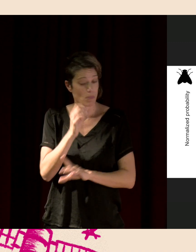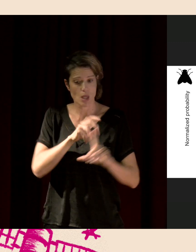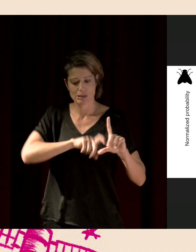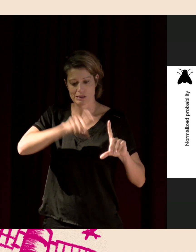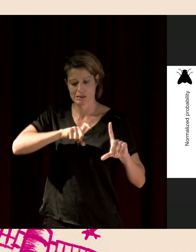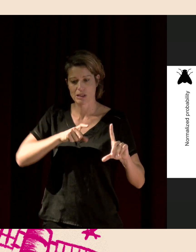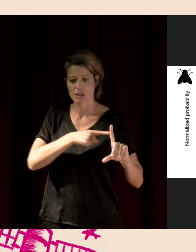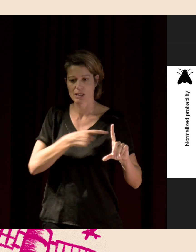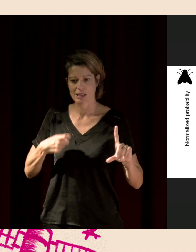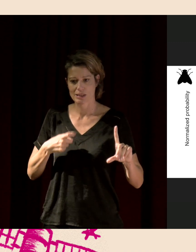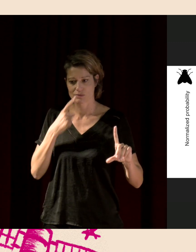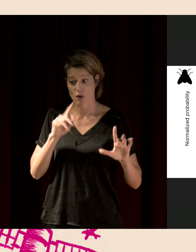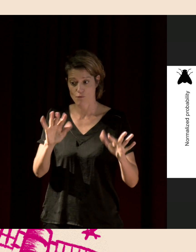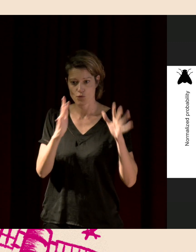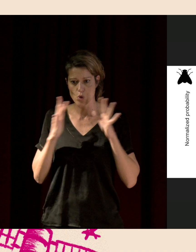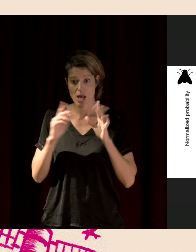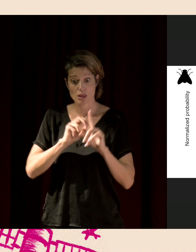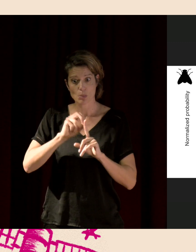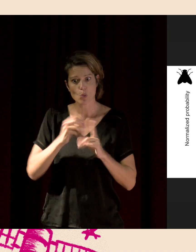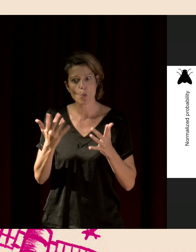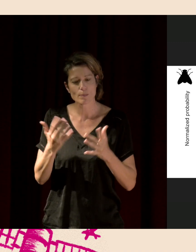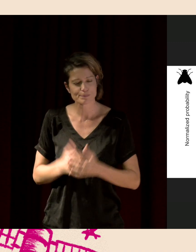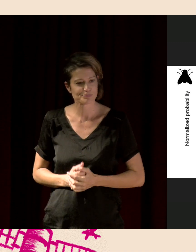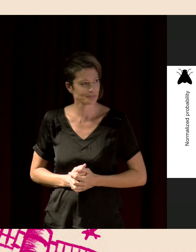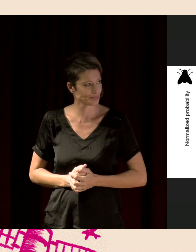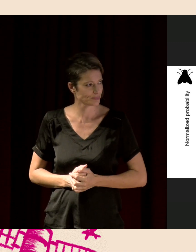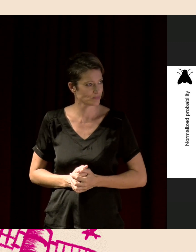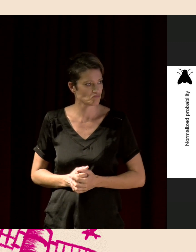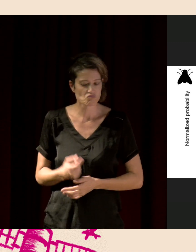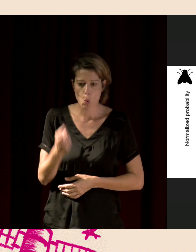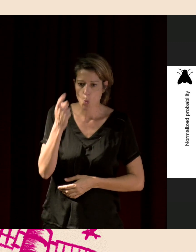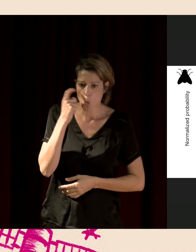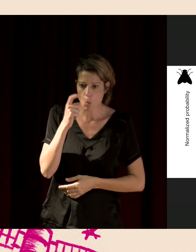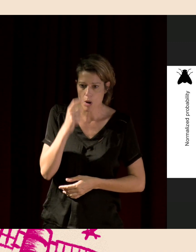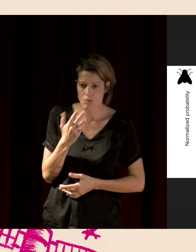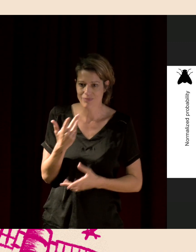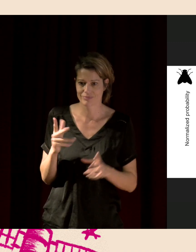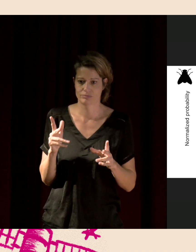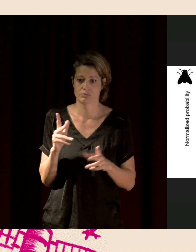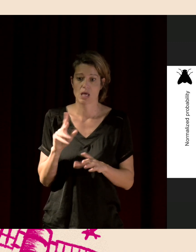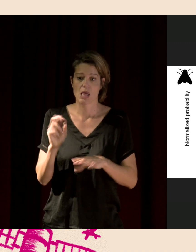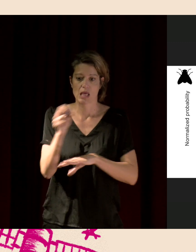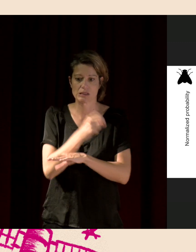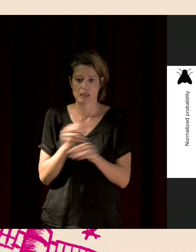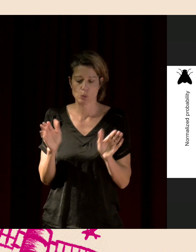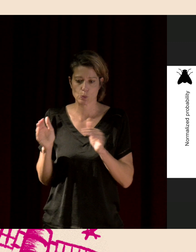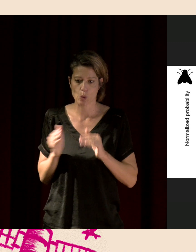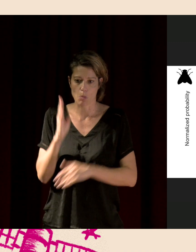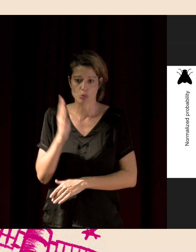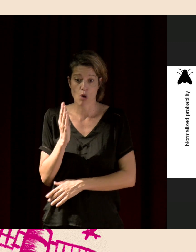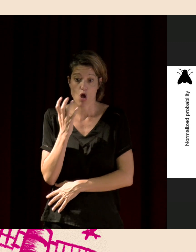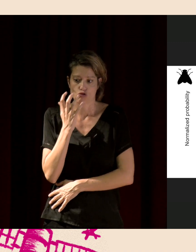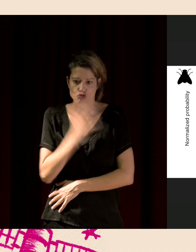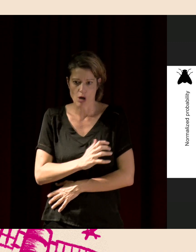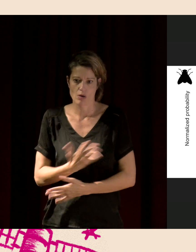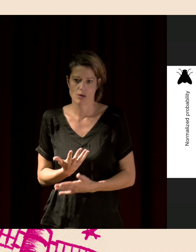Et vous voyez qu'en fait, ces insectes aimeraient qu'il fasse plus chaud finalement, que cette forêt est presque trop froide. C'est